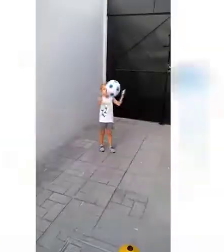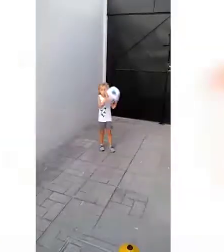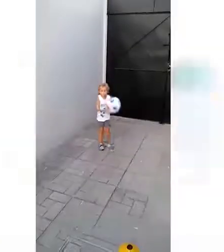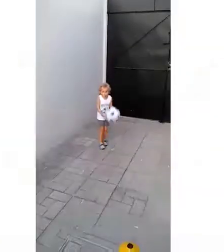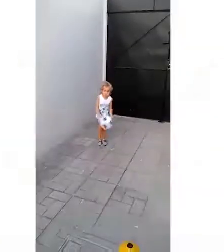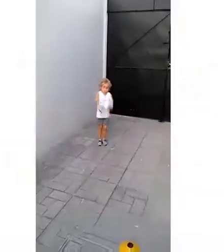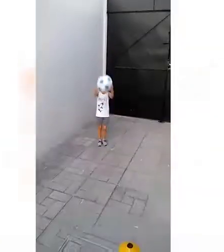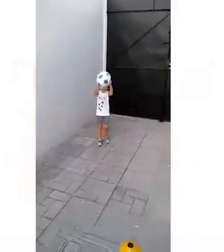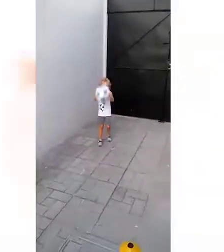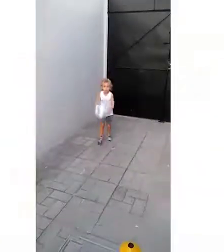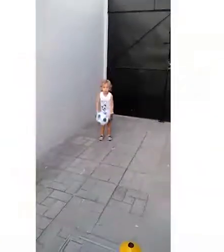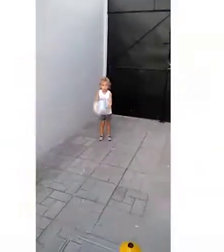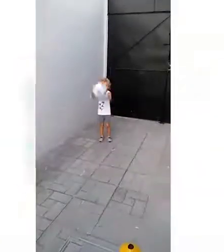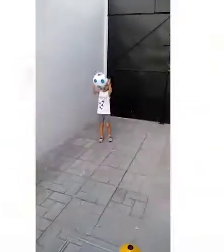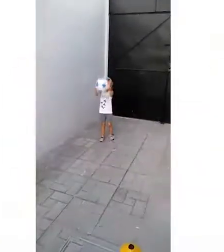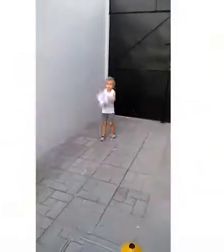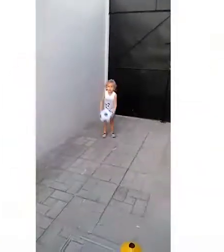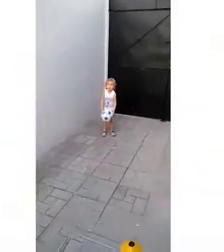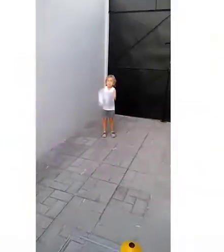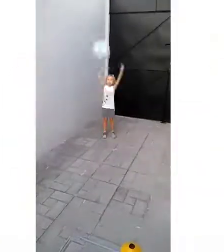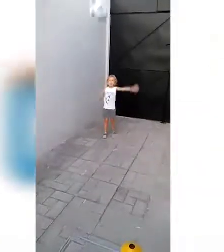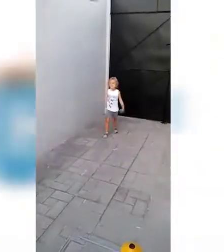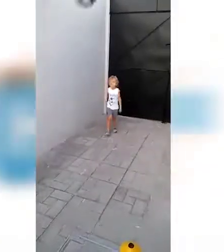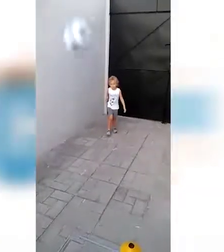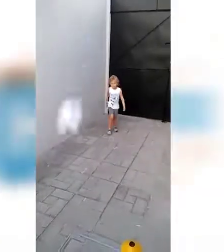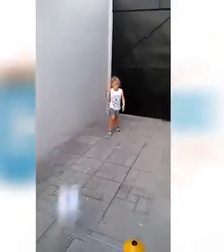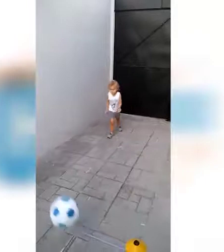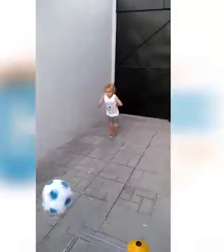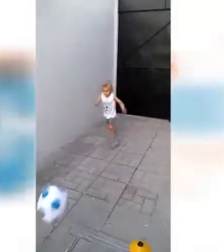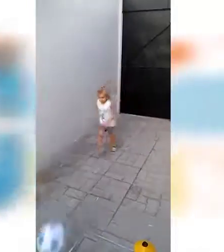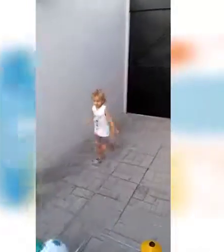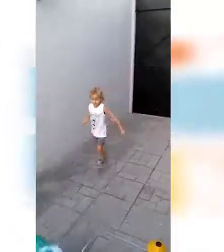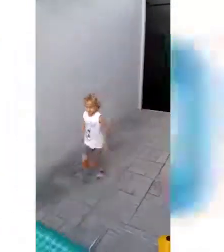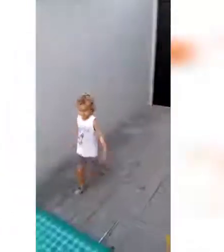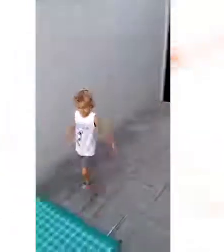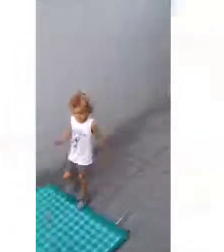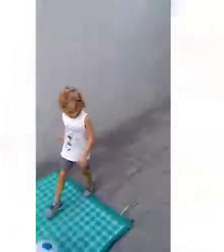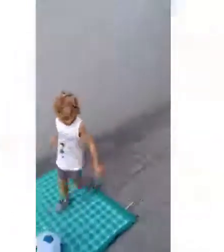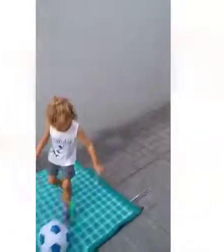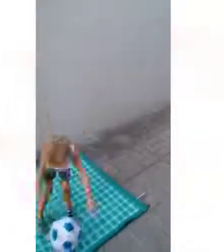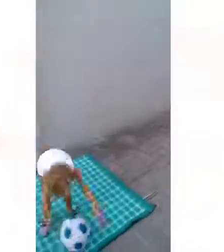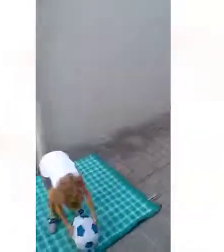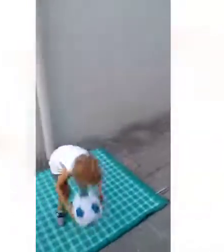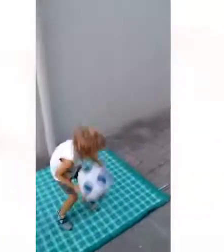Uno, Arrancamos tercer grado. Tres tiros para arriba. Tres. Muy bien. Tronquito. Tronquito.